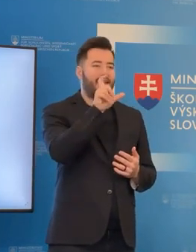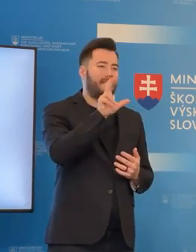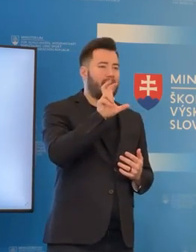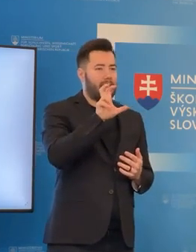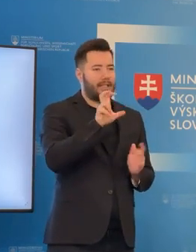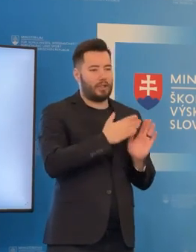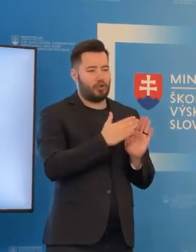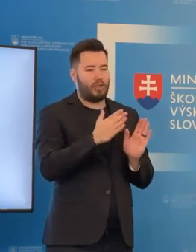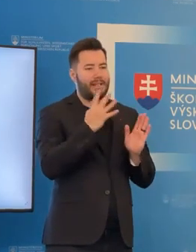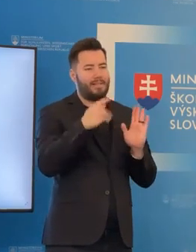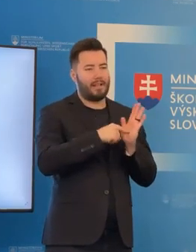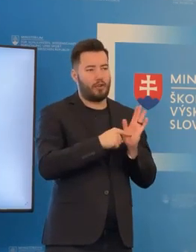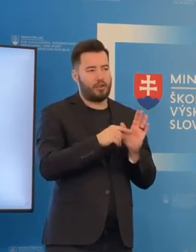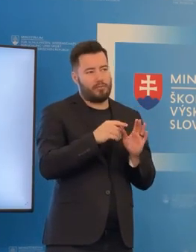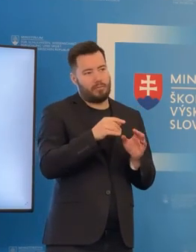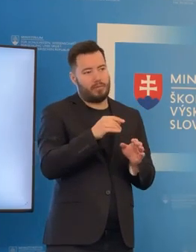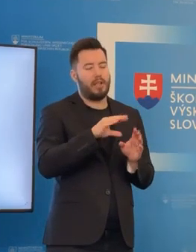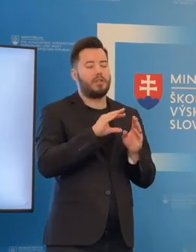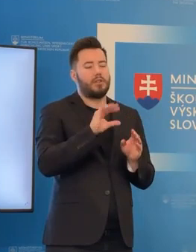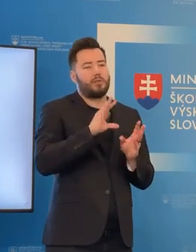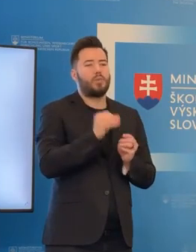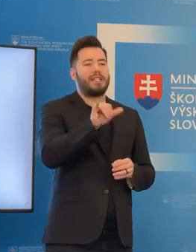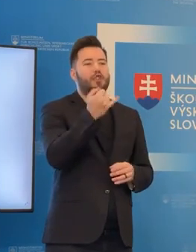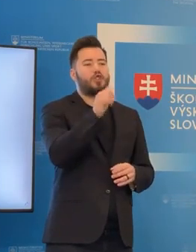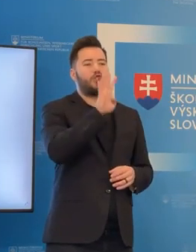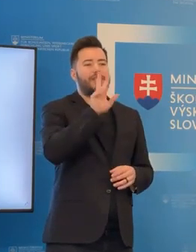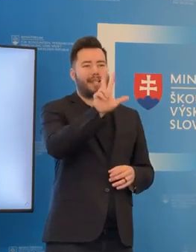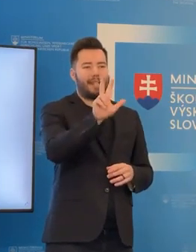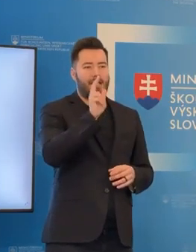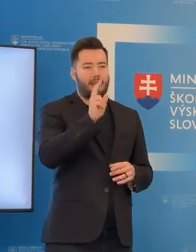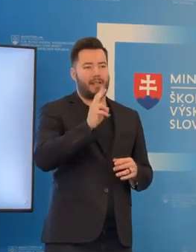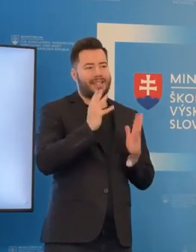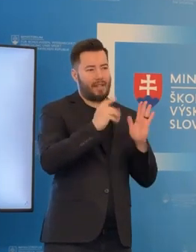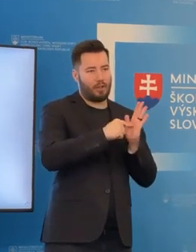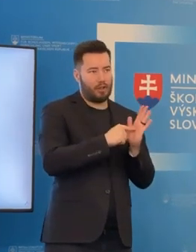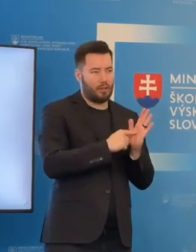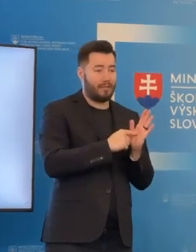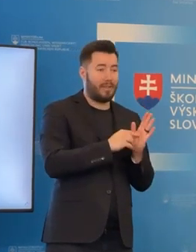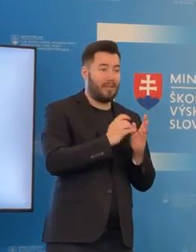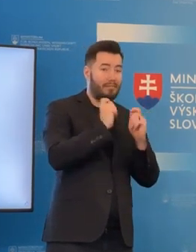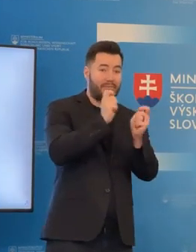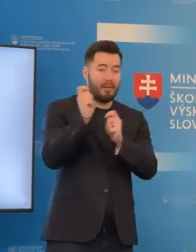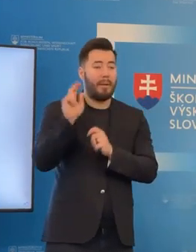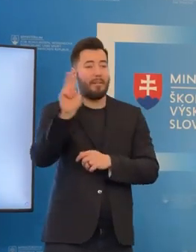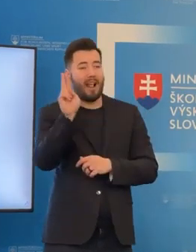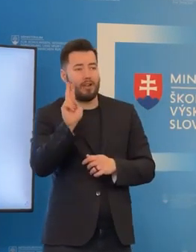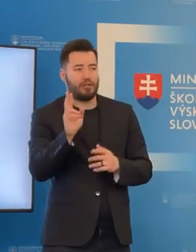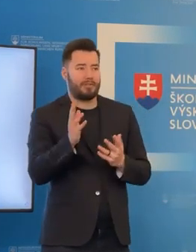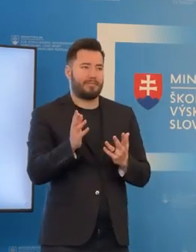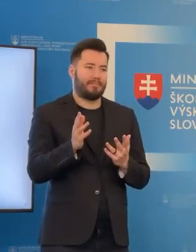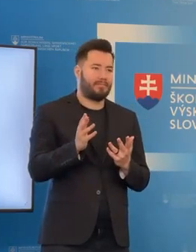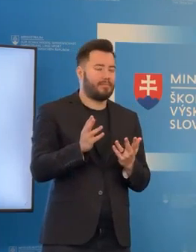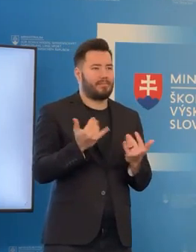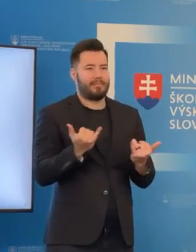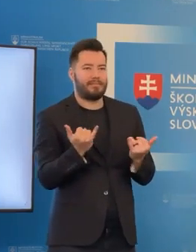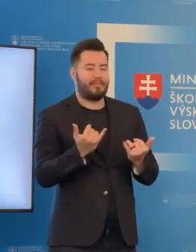sú deviatáci, tých 143 deviatakov na základných školách, aby si dali niekde príhľašky, asi nebude úplne férové